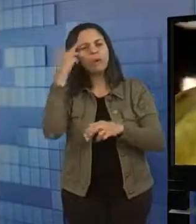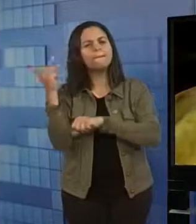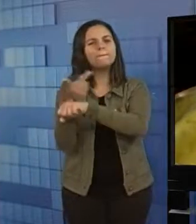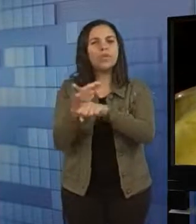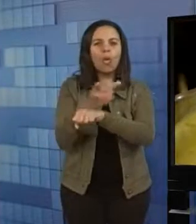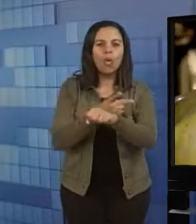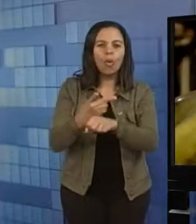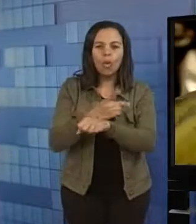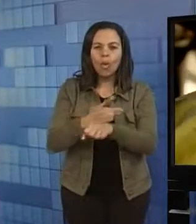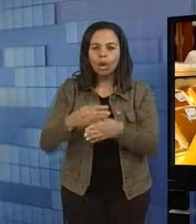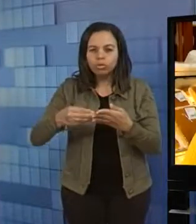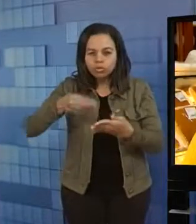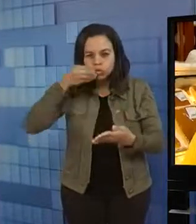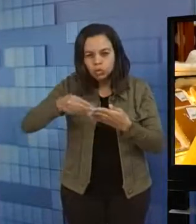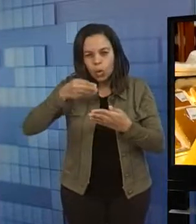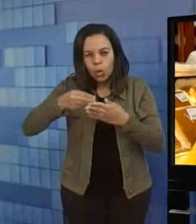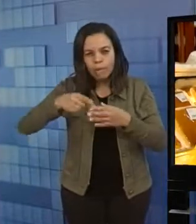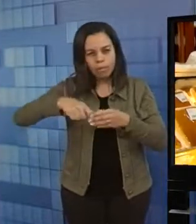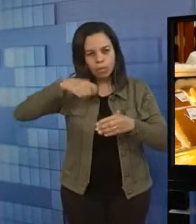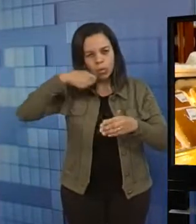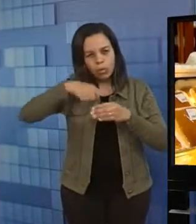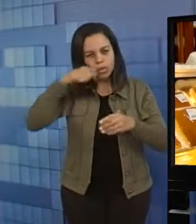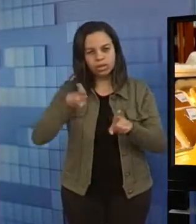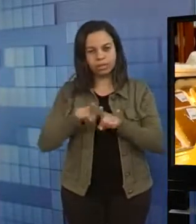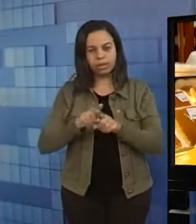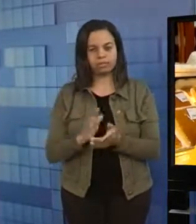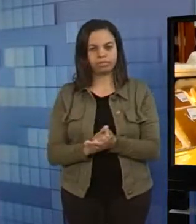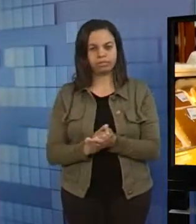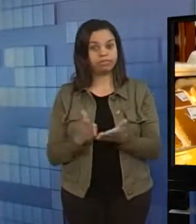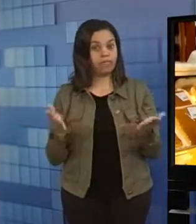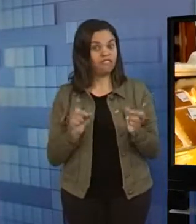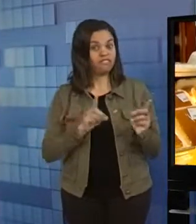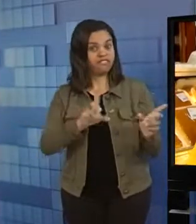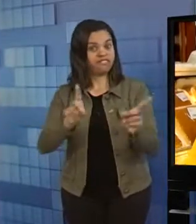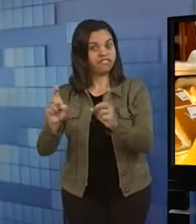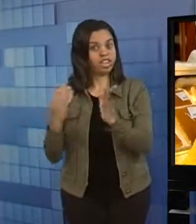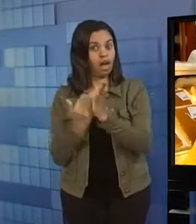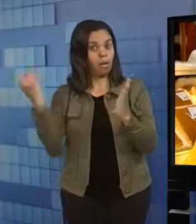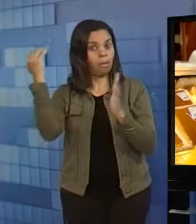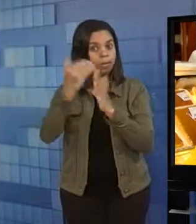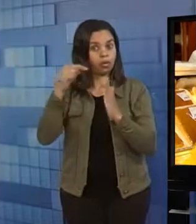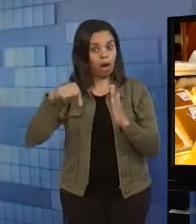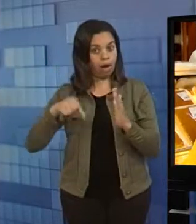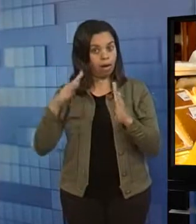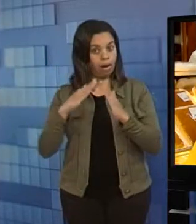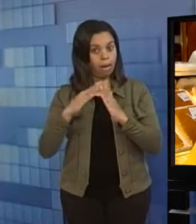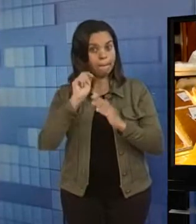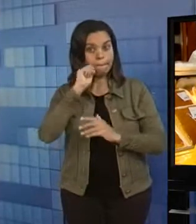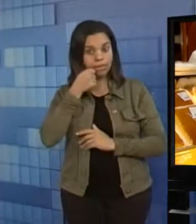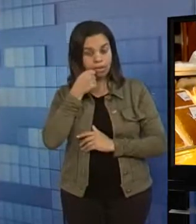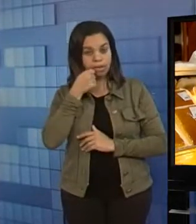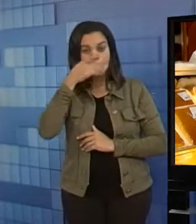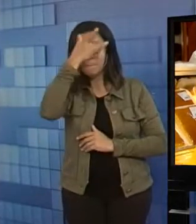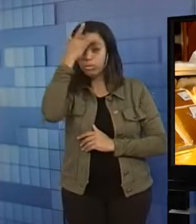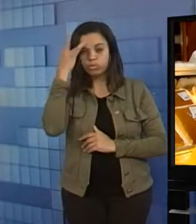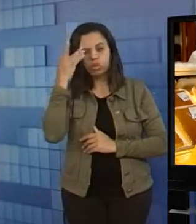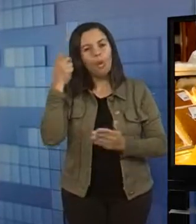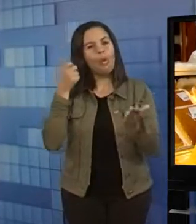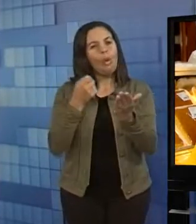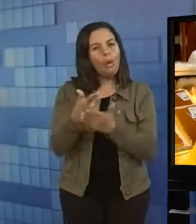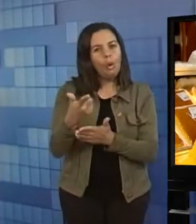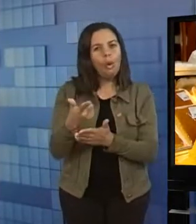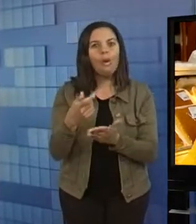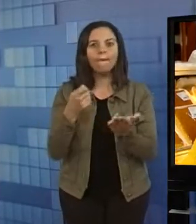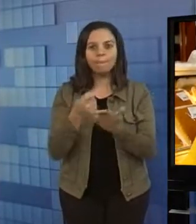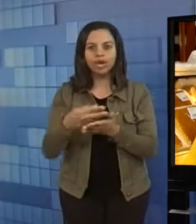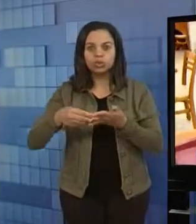e sopas na cidade. Com esse frio agora, a demanda aumentou muito na nossa padaria, né? O consumo das sopas está